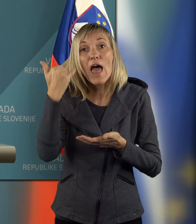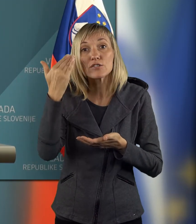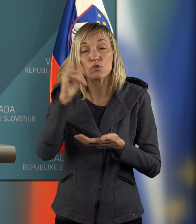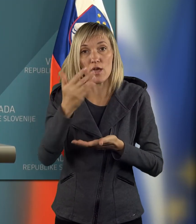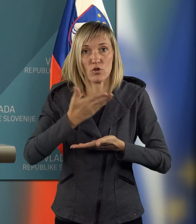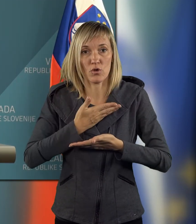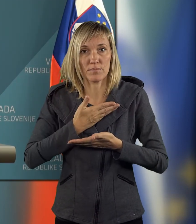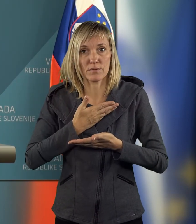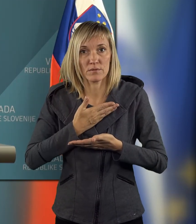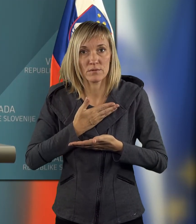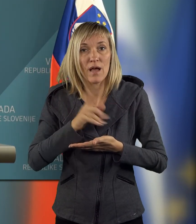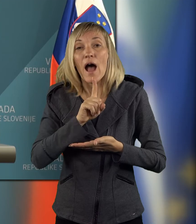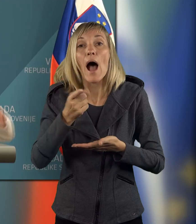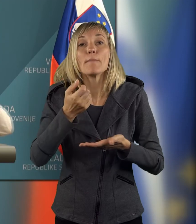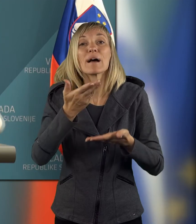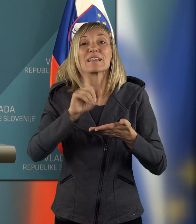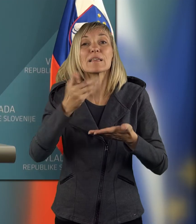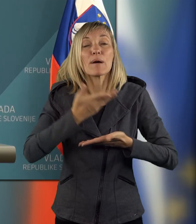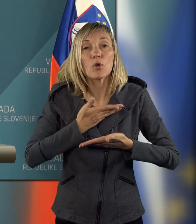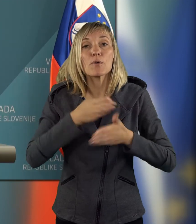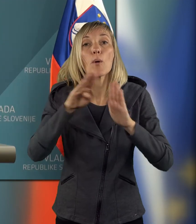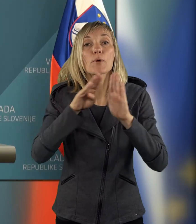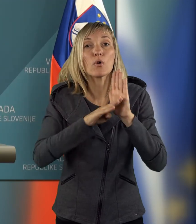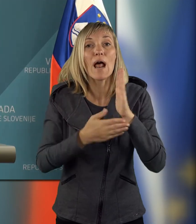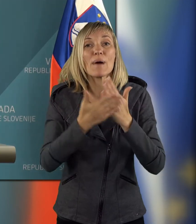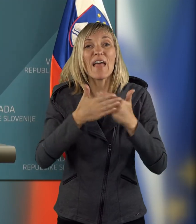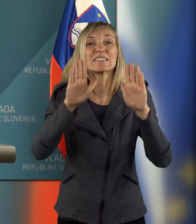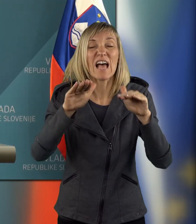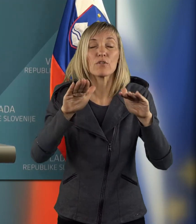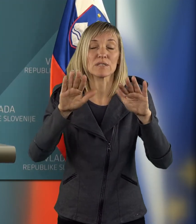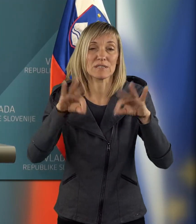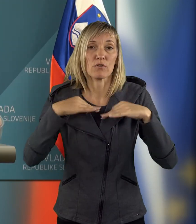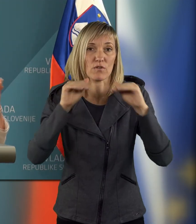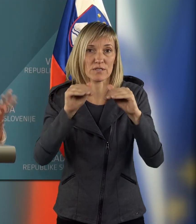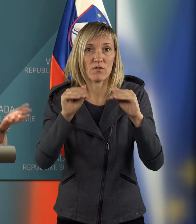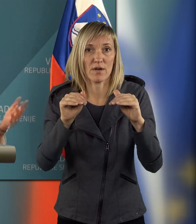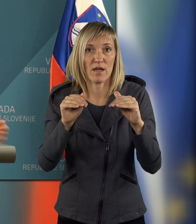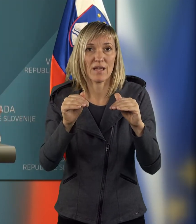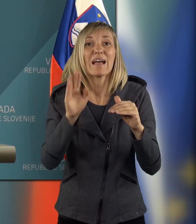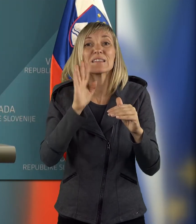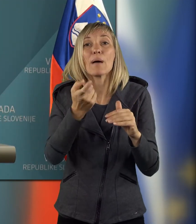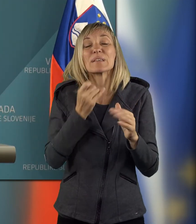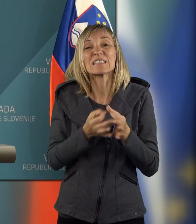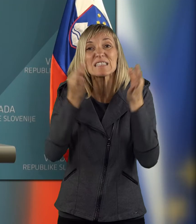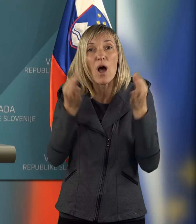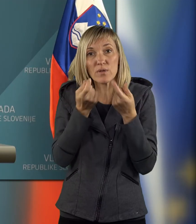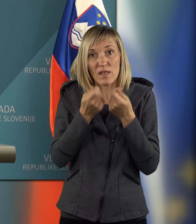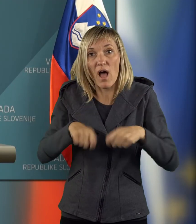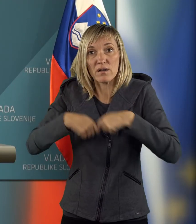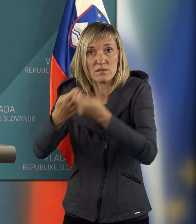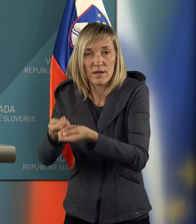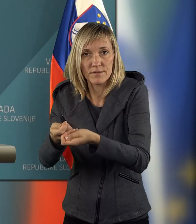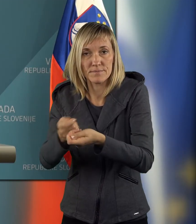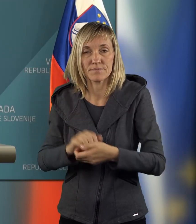je lanje dobil. Ampak ni pa dobil programa na ZZZS, ki bi ga z javnih sredstv financiral.